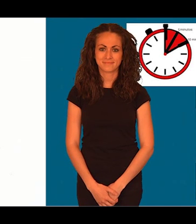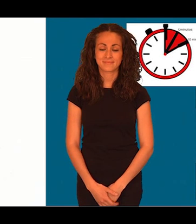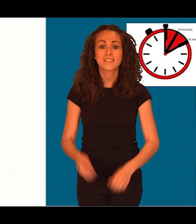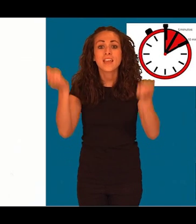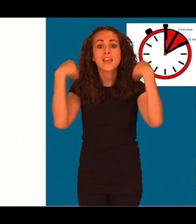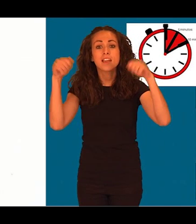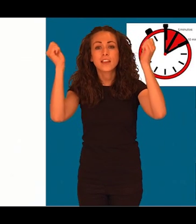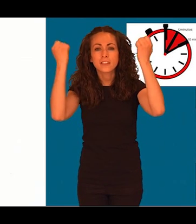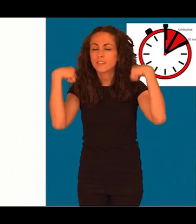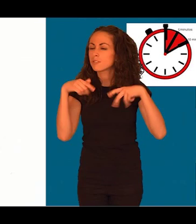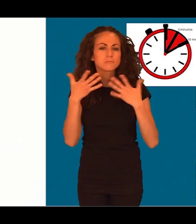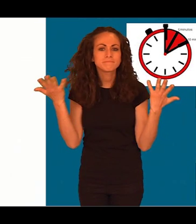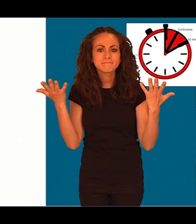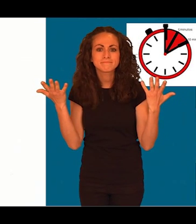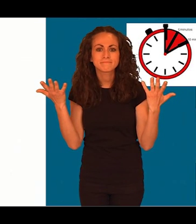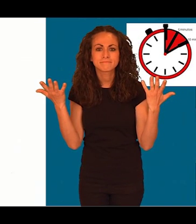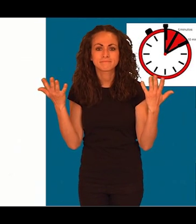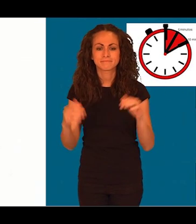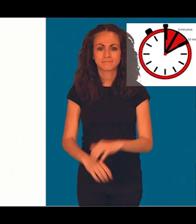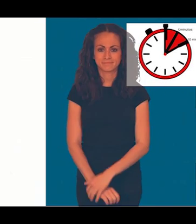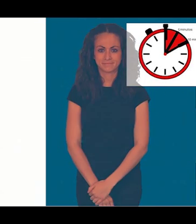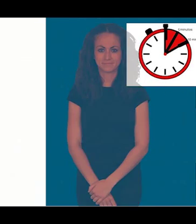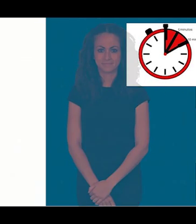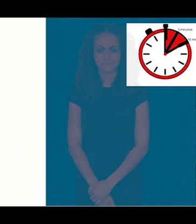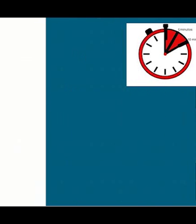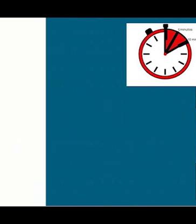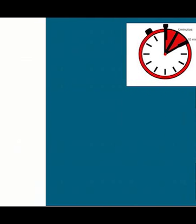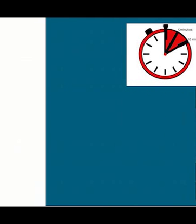Ejercicios a realizar Elíptica, esquí, timón y flexión de cadera